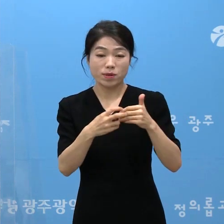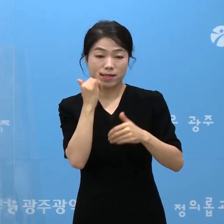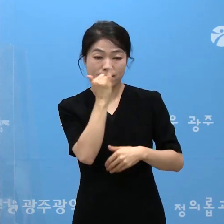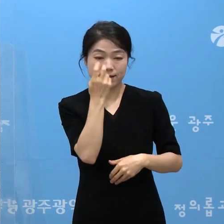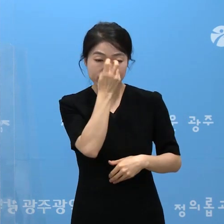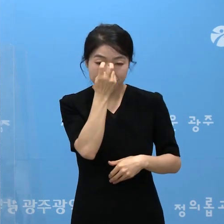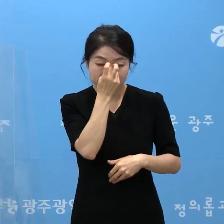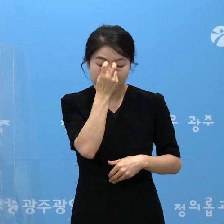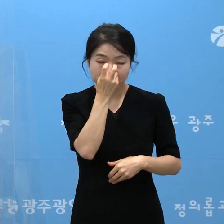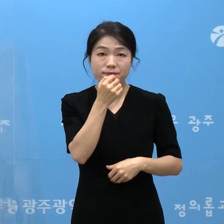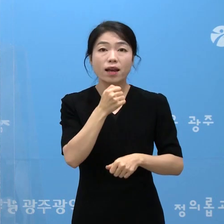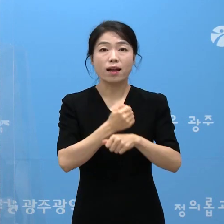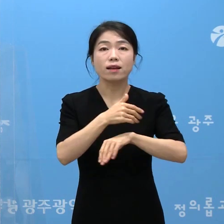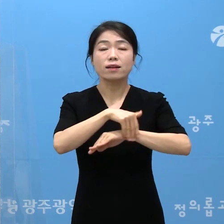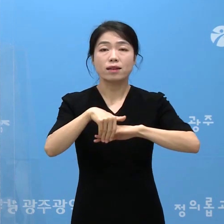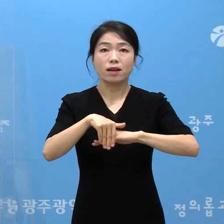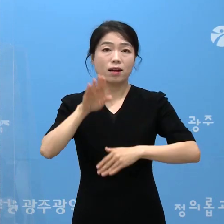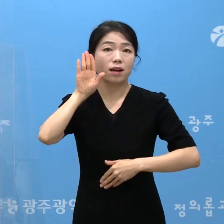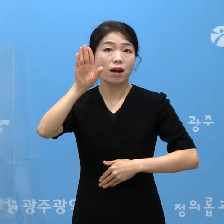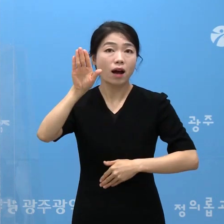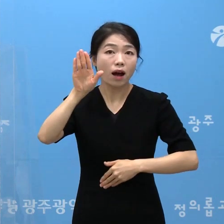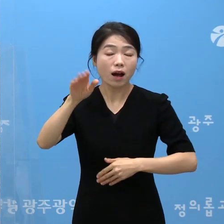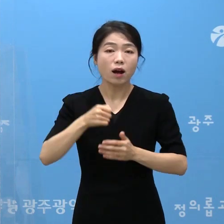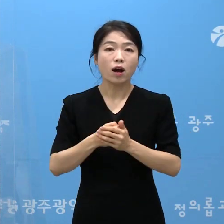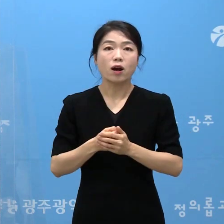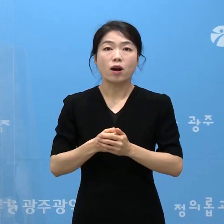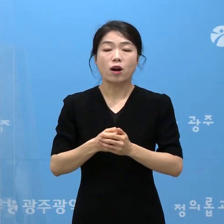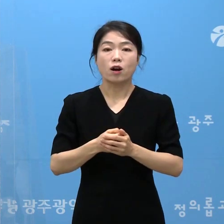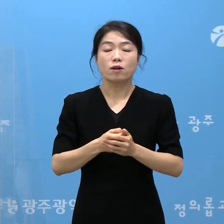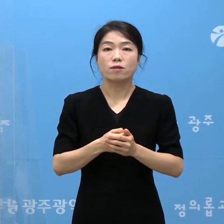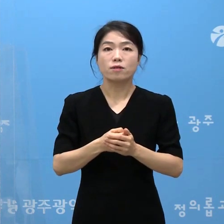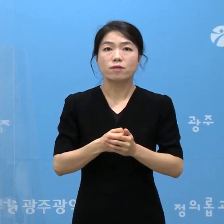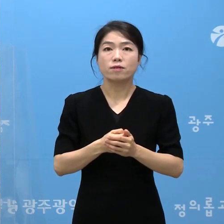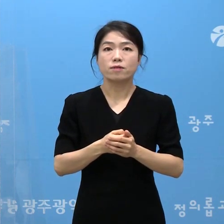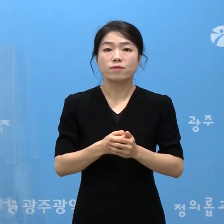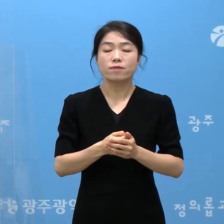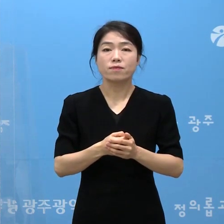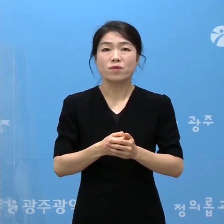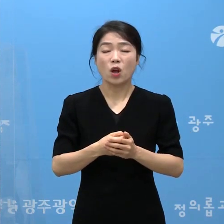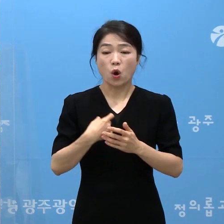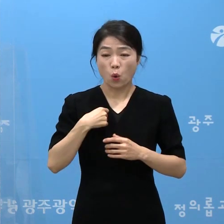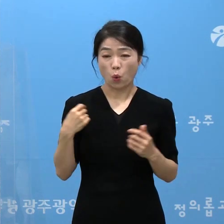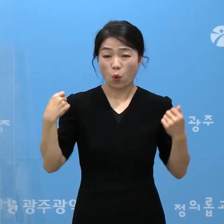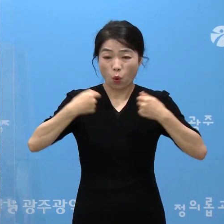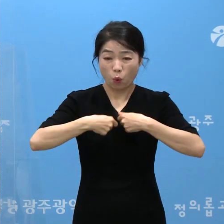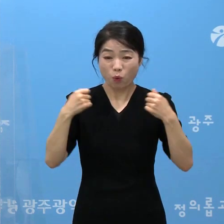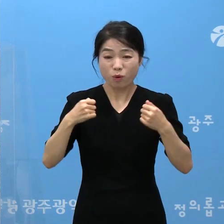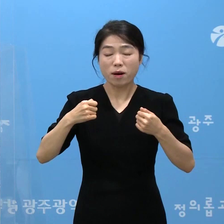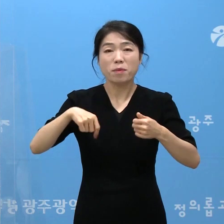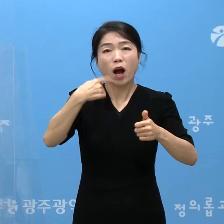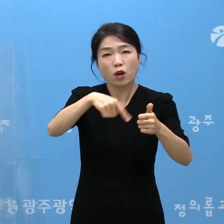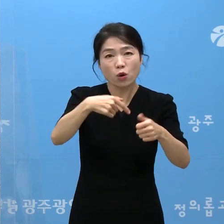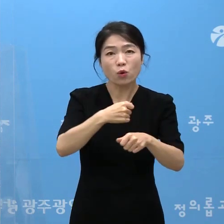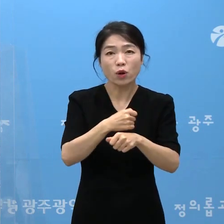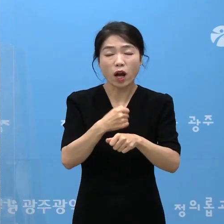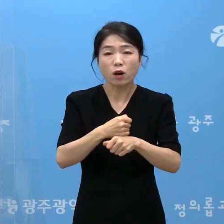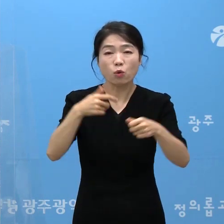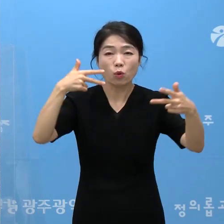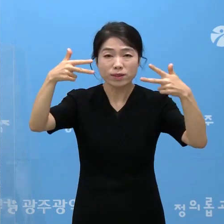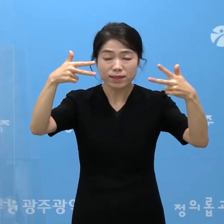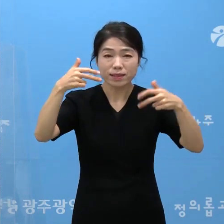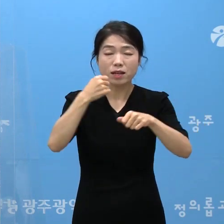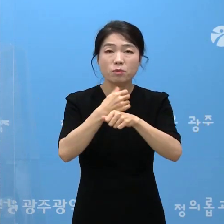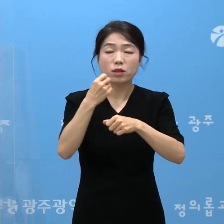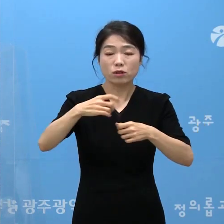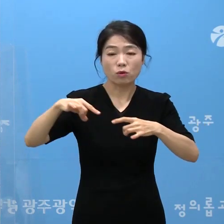하겠습니다. 향후 보호복 착탈이 교육 등을 실시하겠고 CCTV 검사와